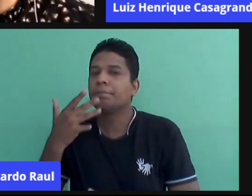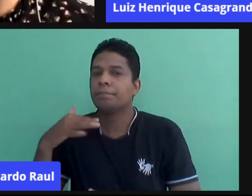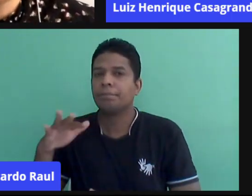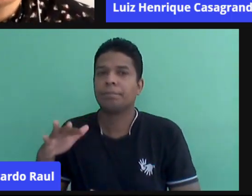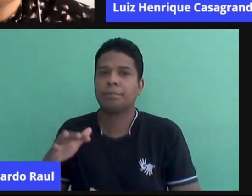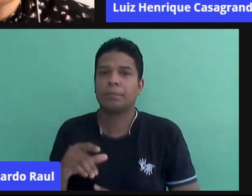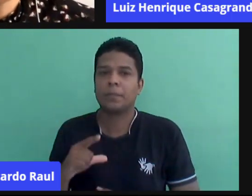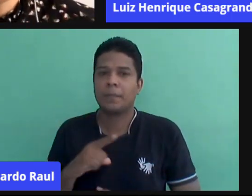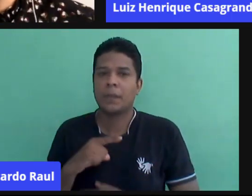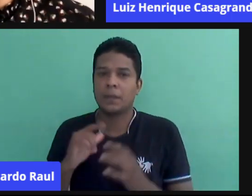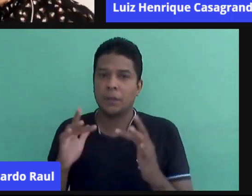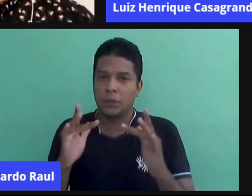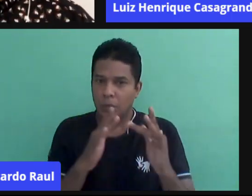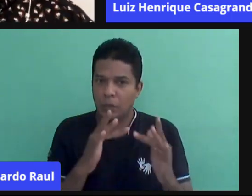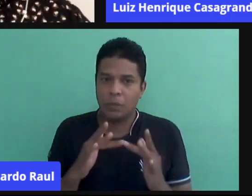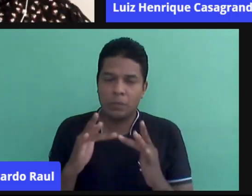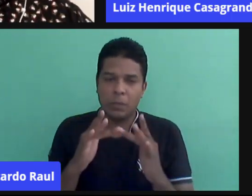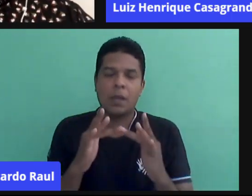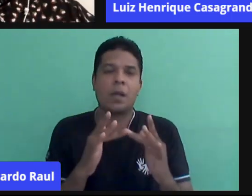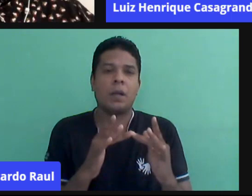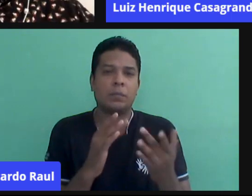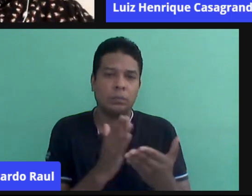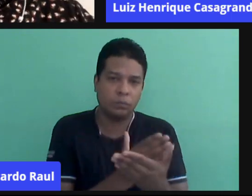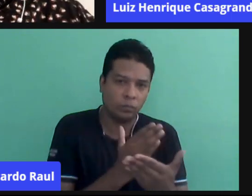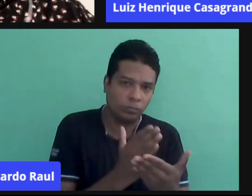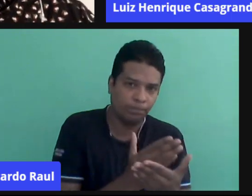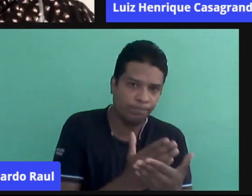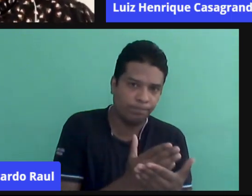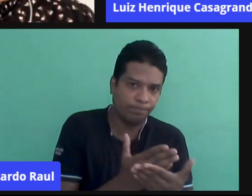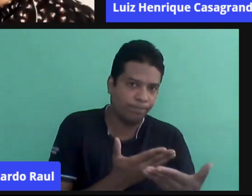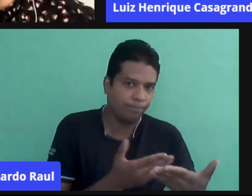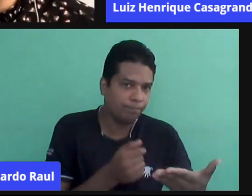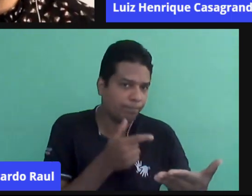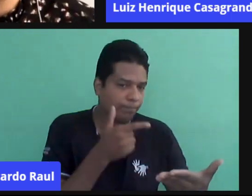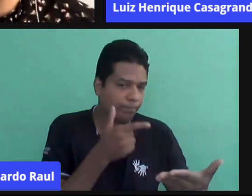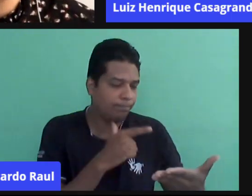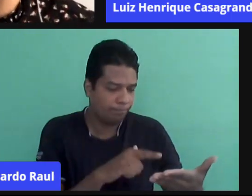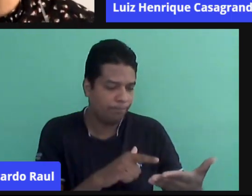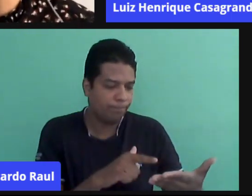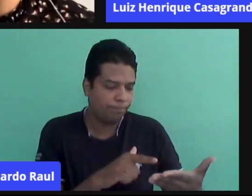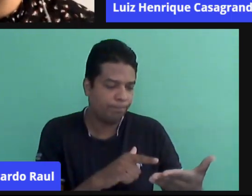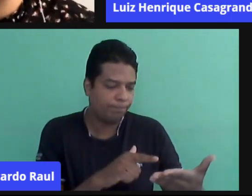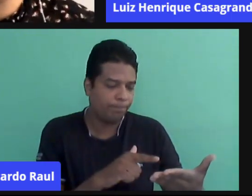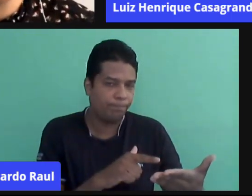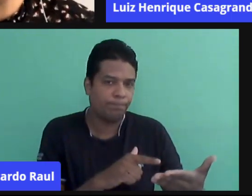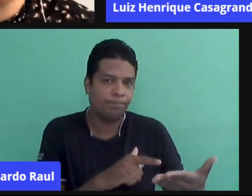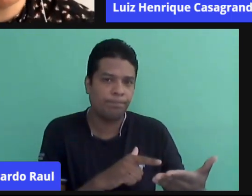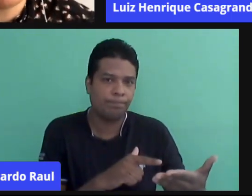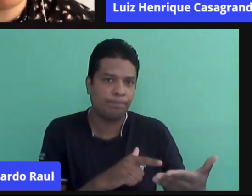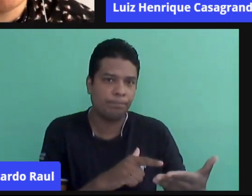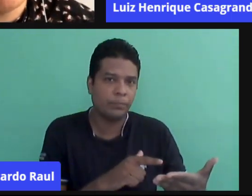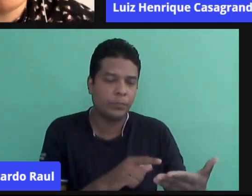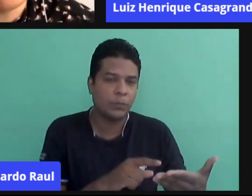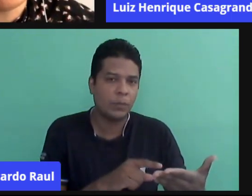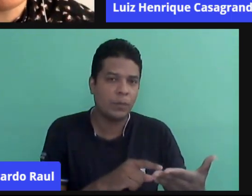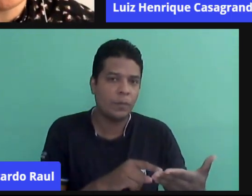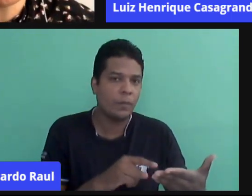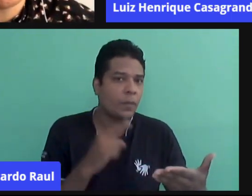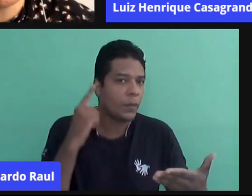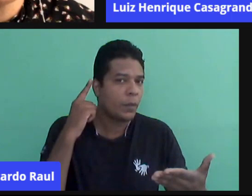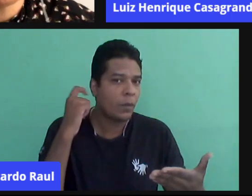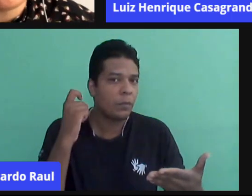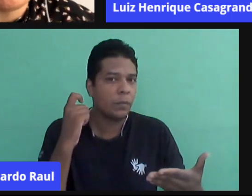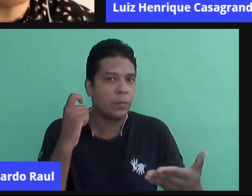né, esse contato com esse material, que ele conseguirá, a criança conseguirá ouvir as minhas gravações,